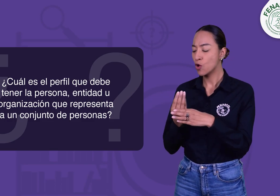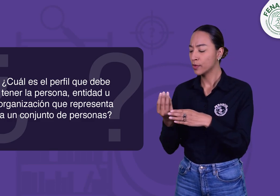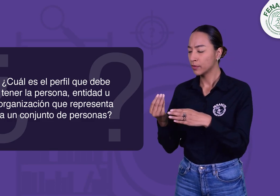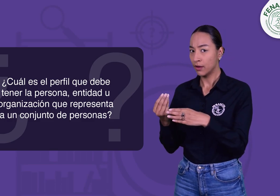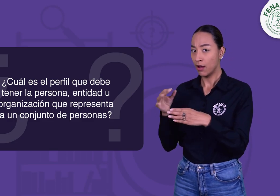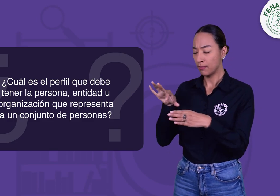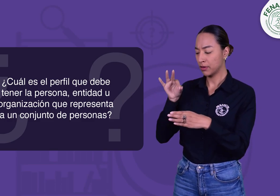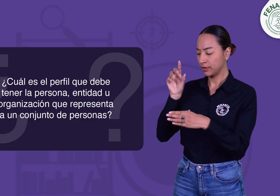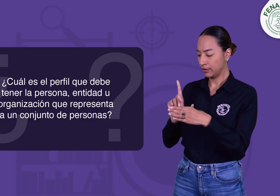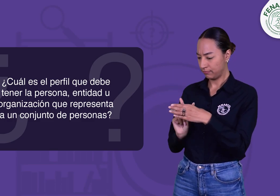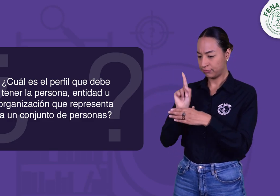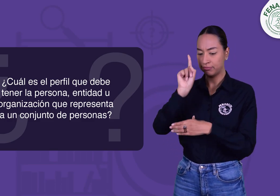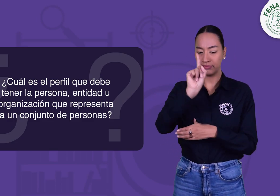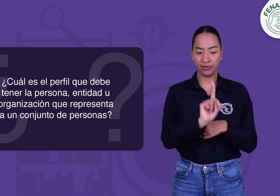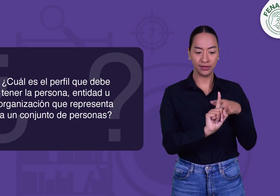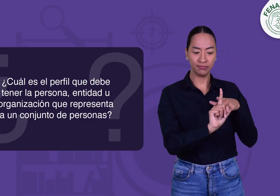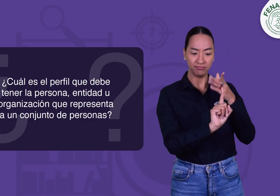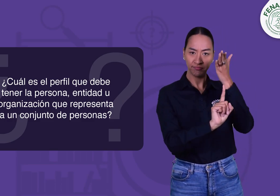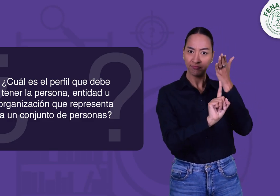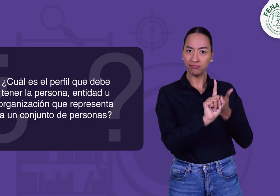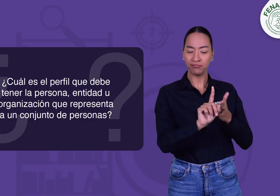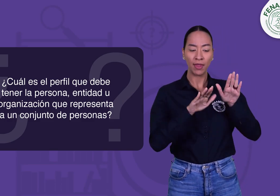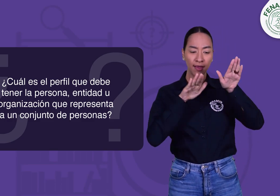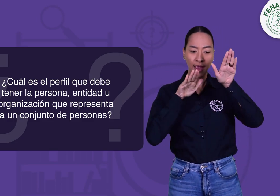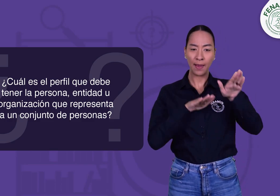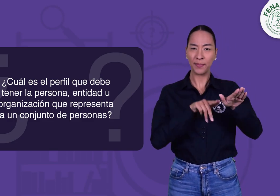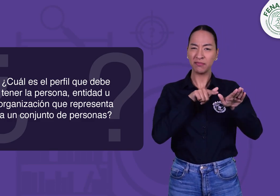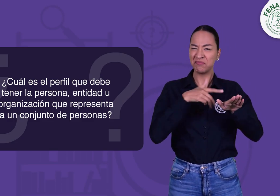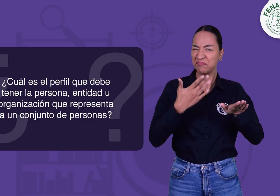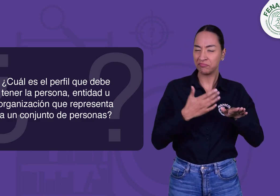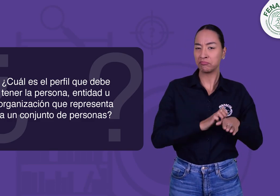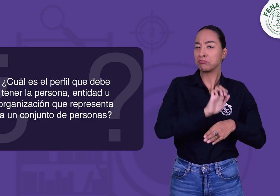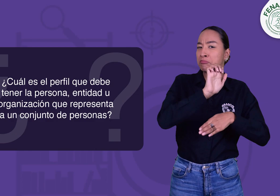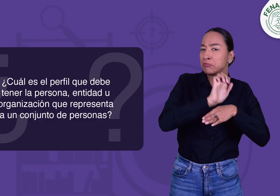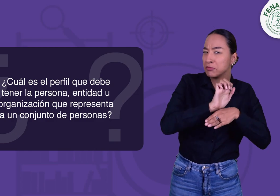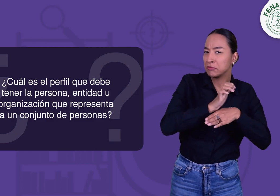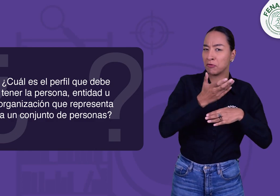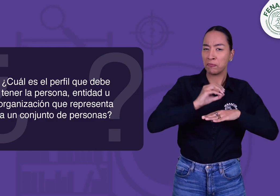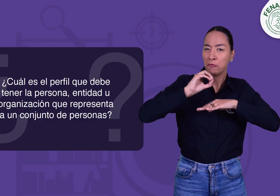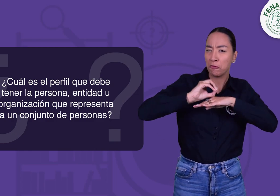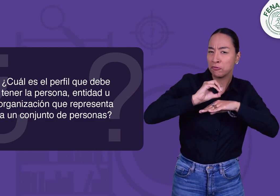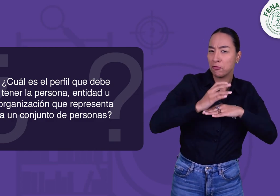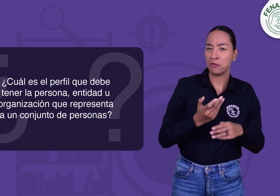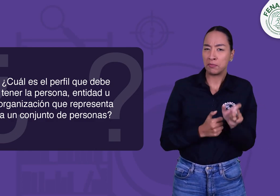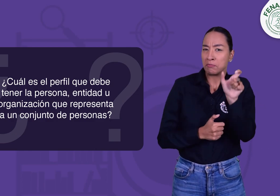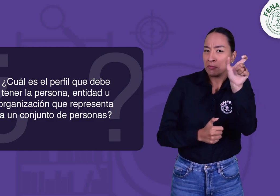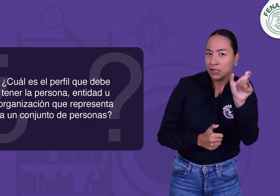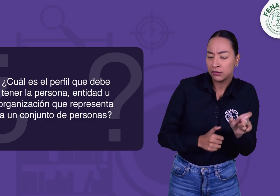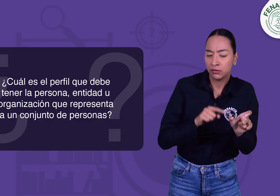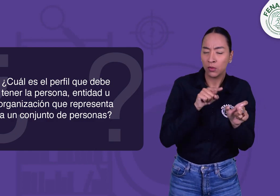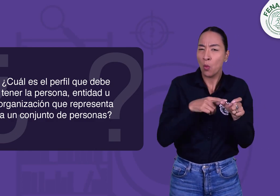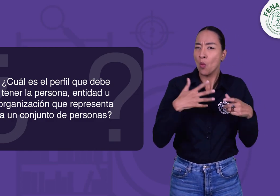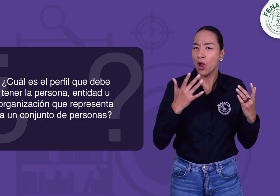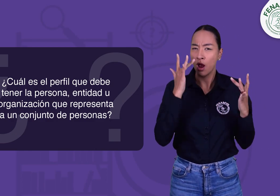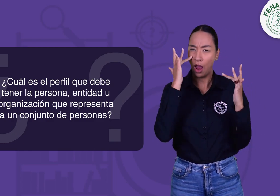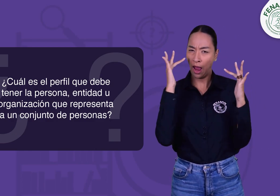¿Cuál es el perfil que debe tener la persona, entidad u organización que